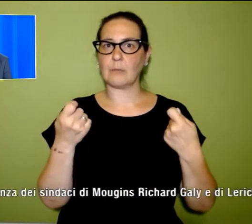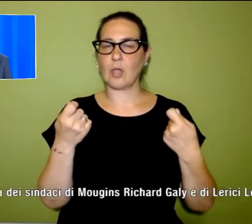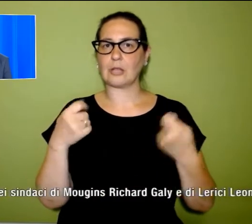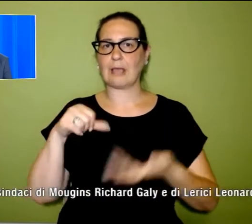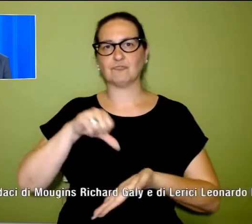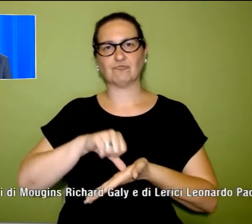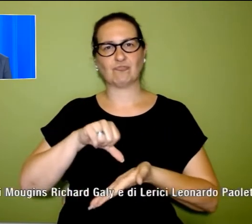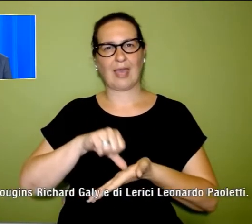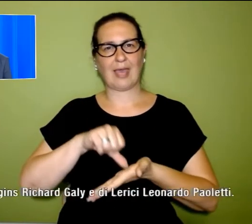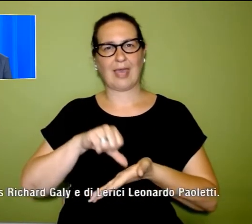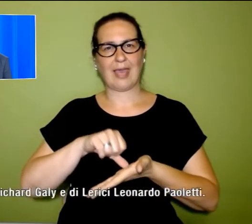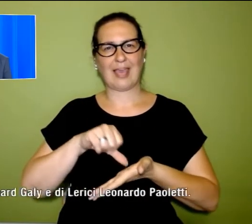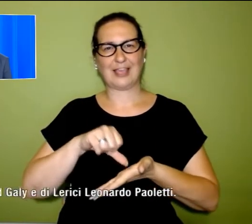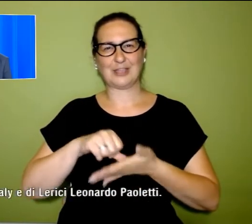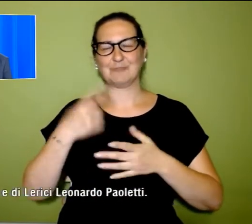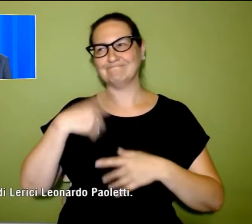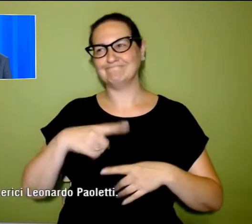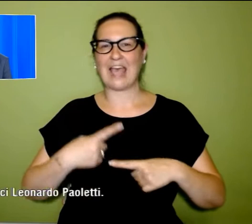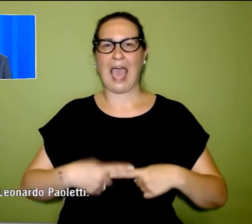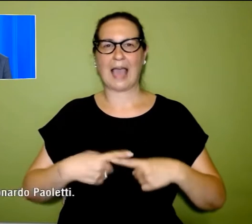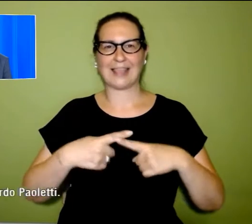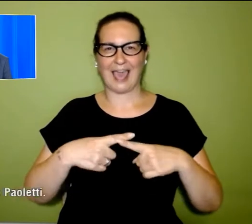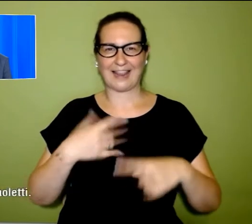piccola Atene della Versilia.